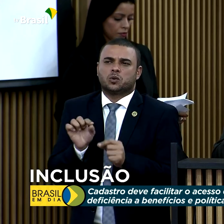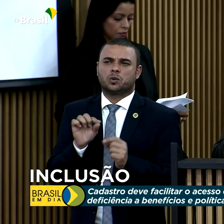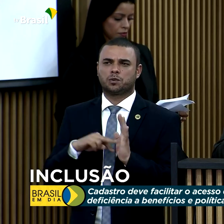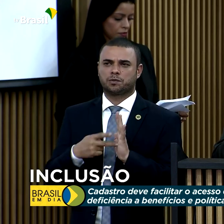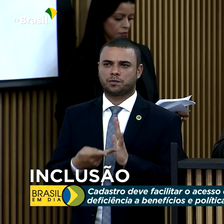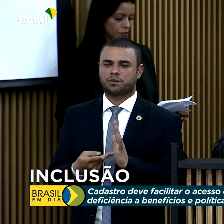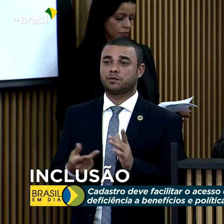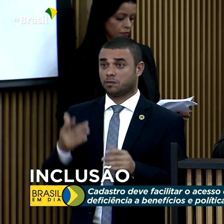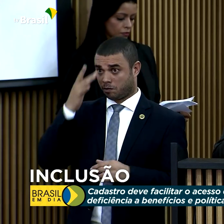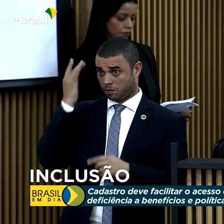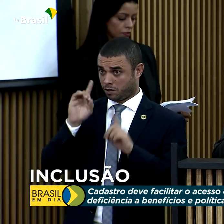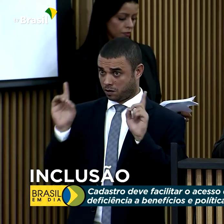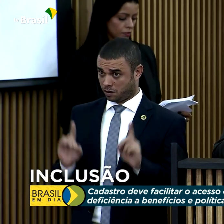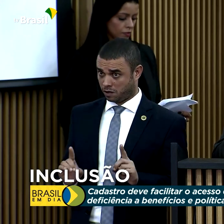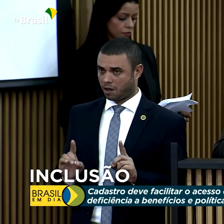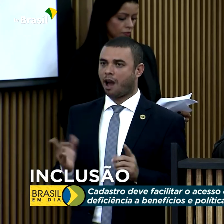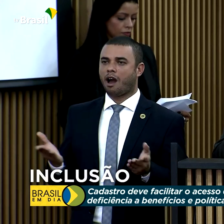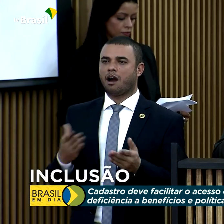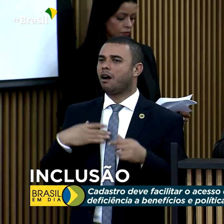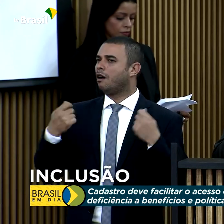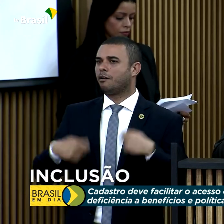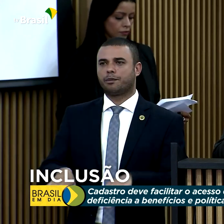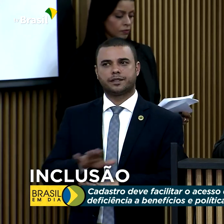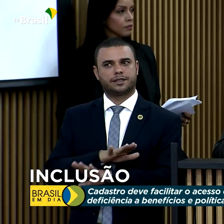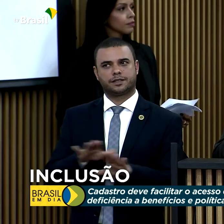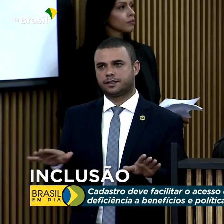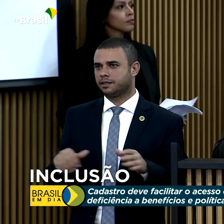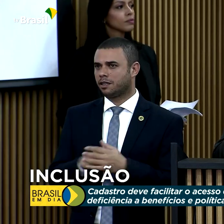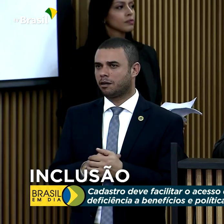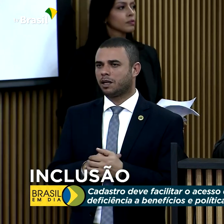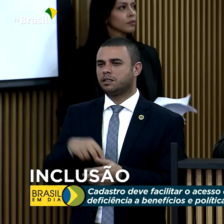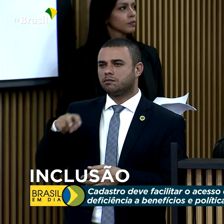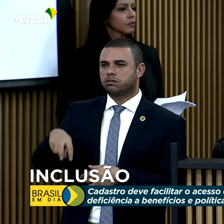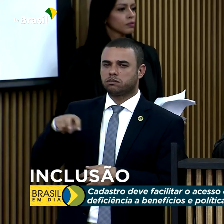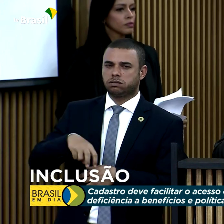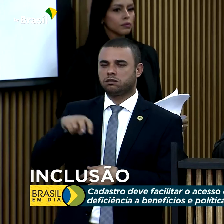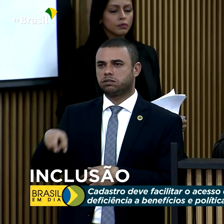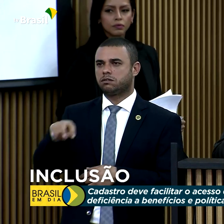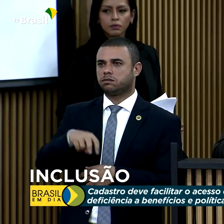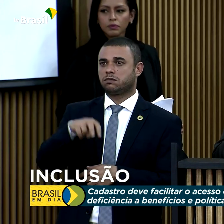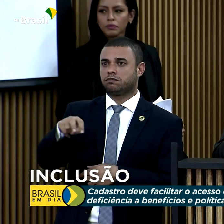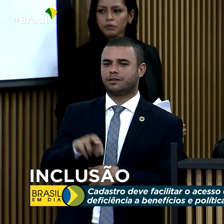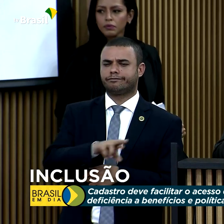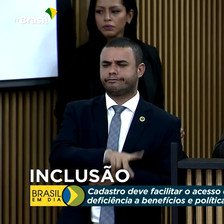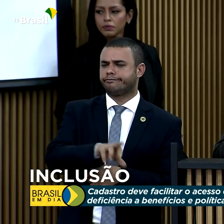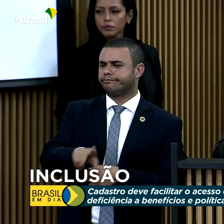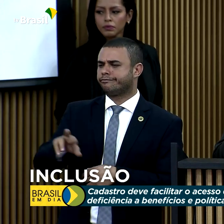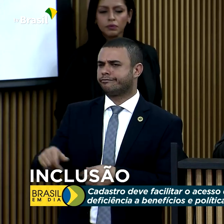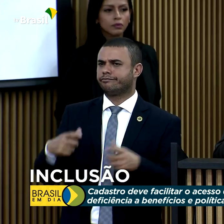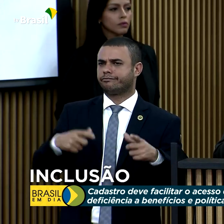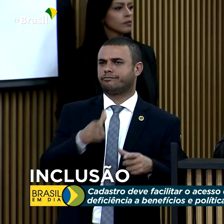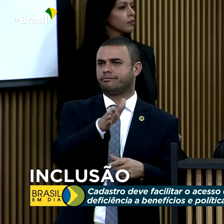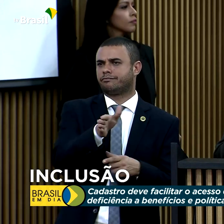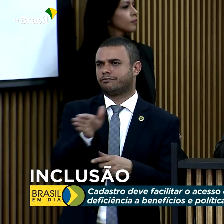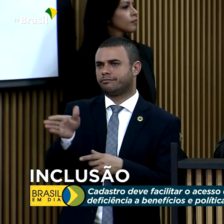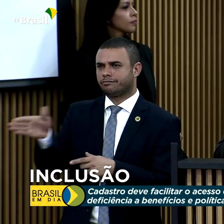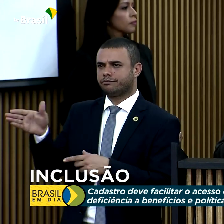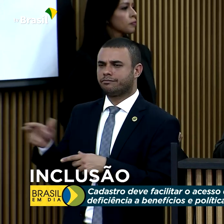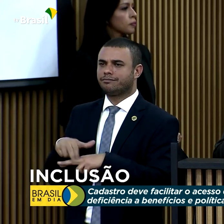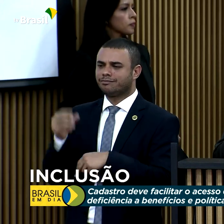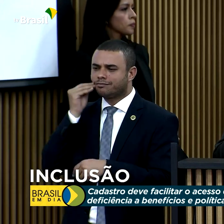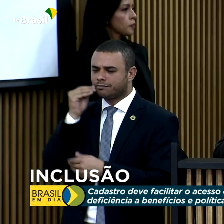com deficiência já não precisarão mais peregrinar por diferentes repartições para reunir